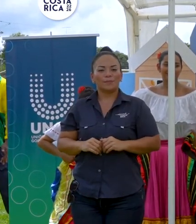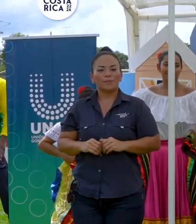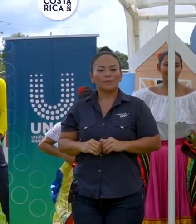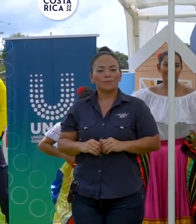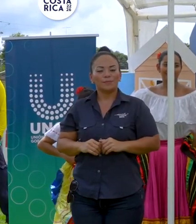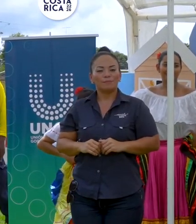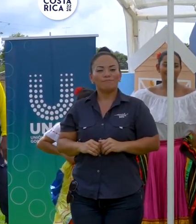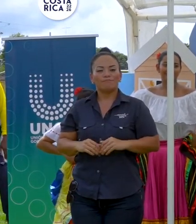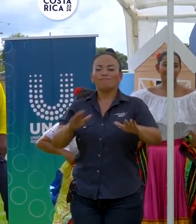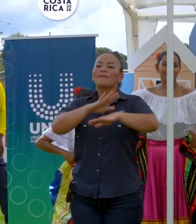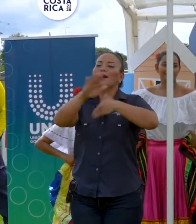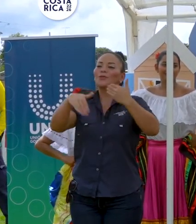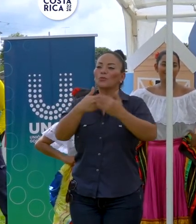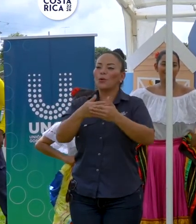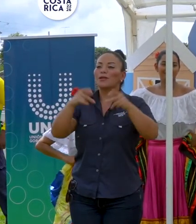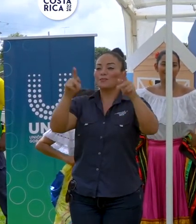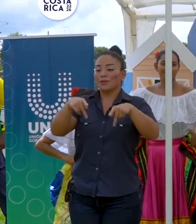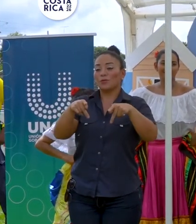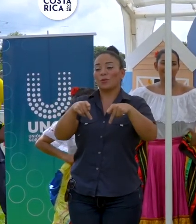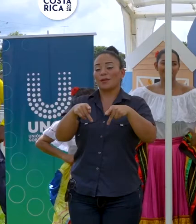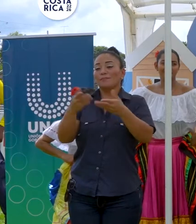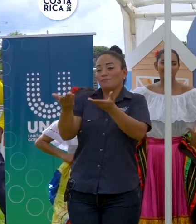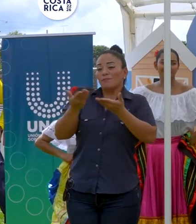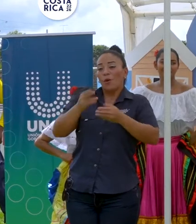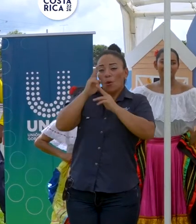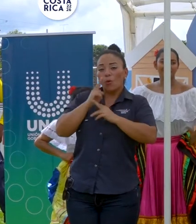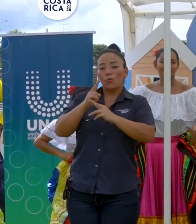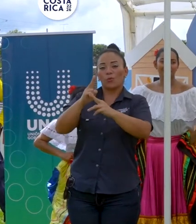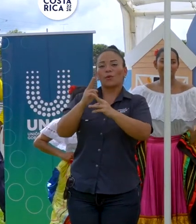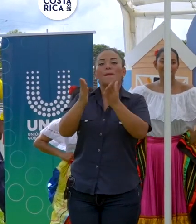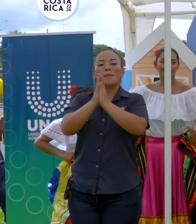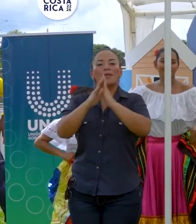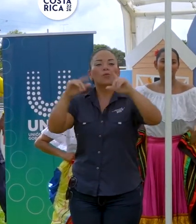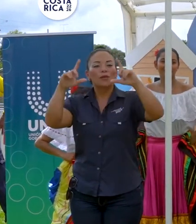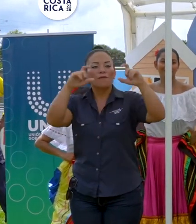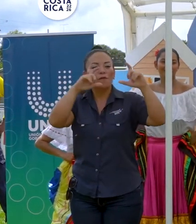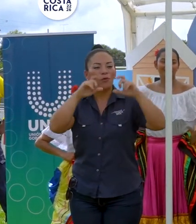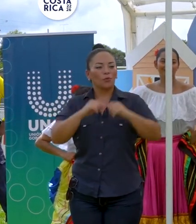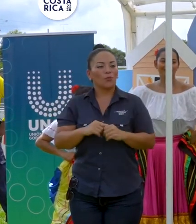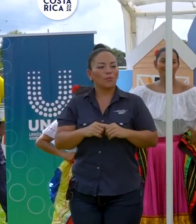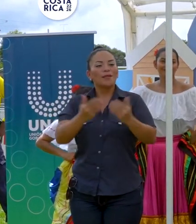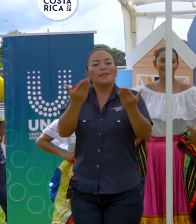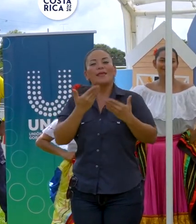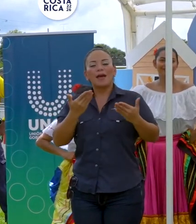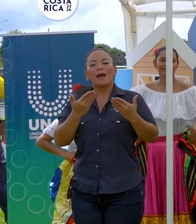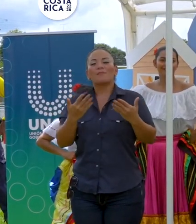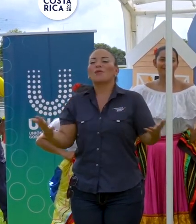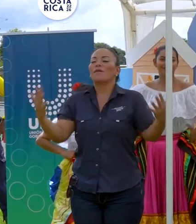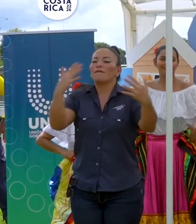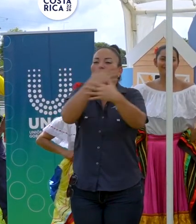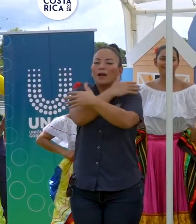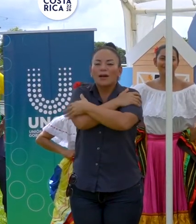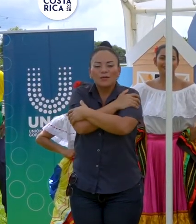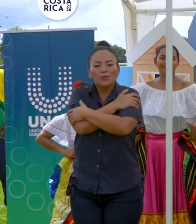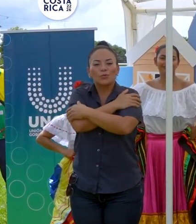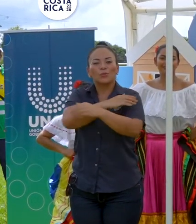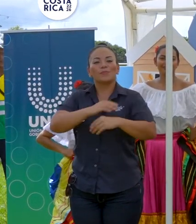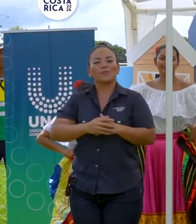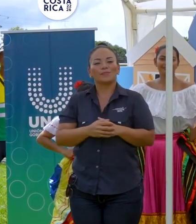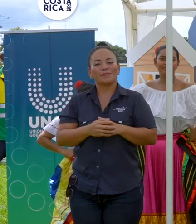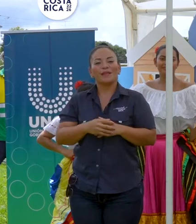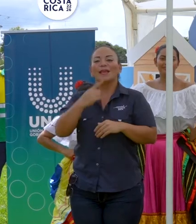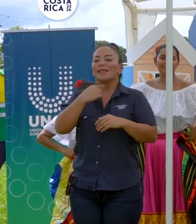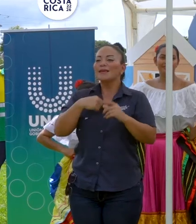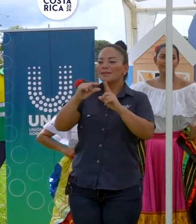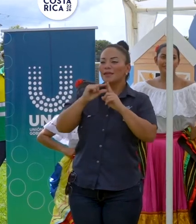A todos los que me hicieron el honor de pedirme una foto, de darme un abrazo y